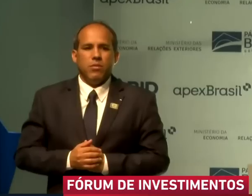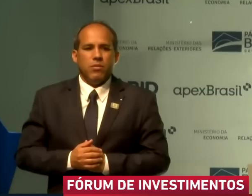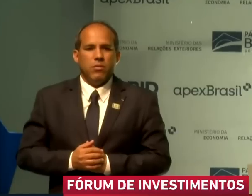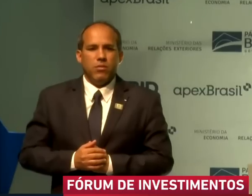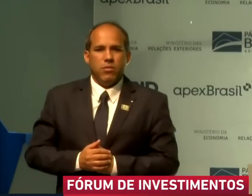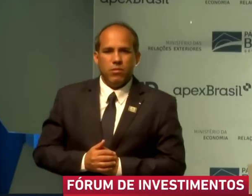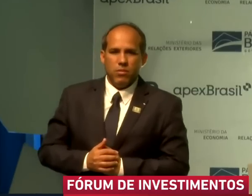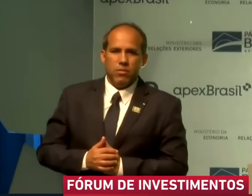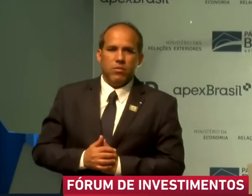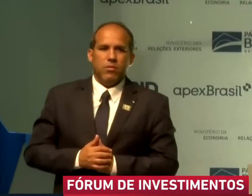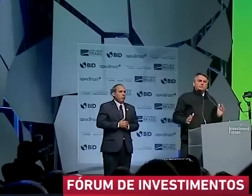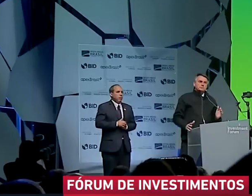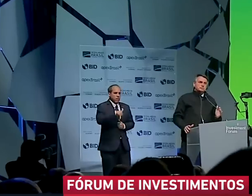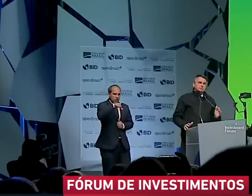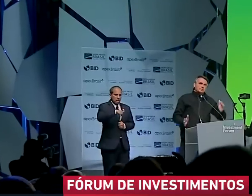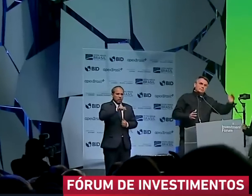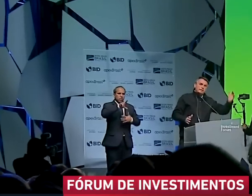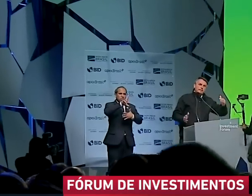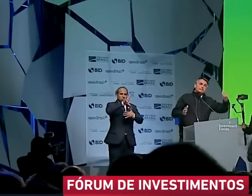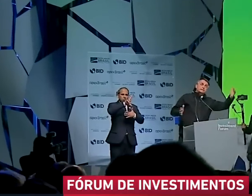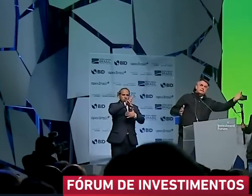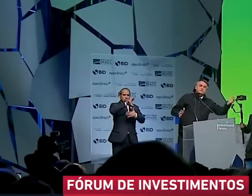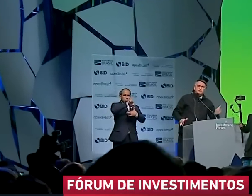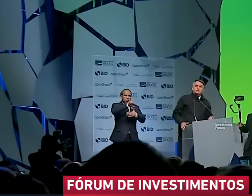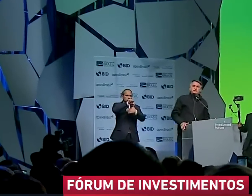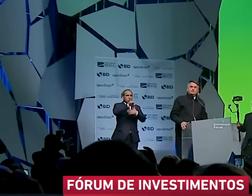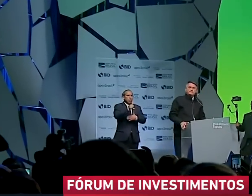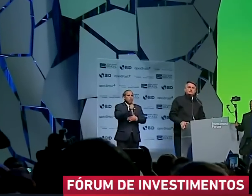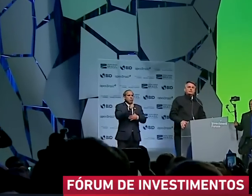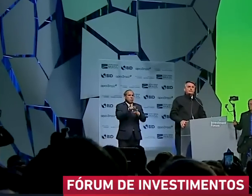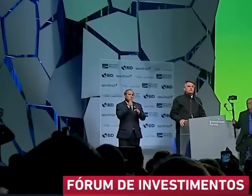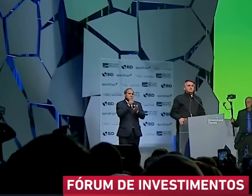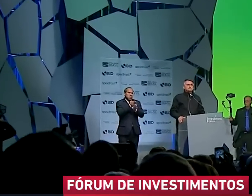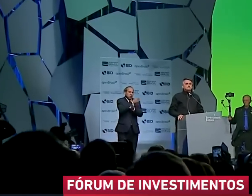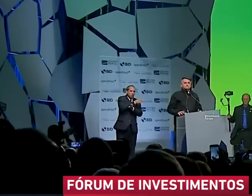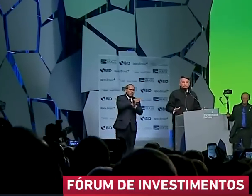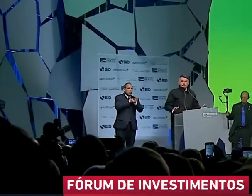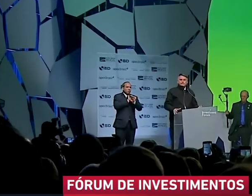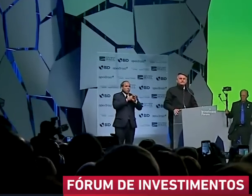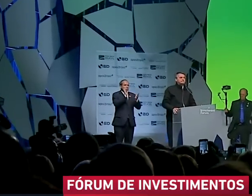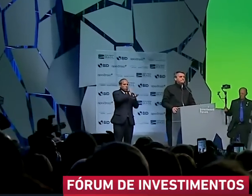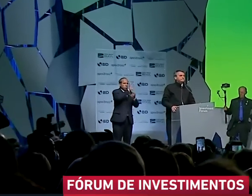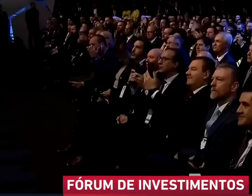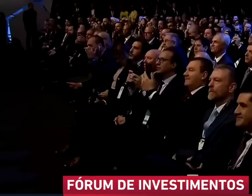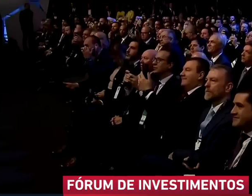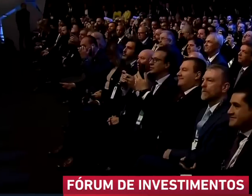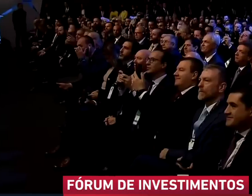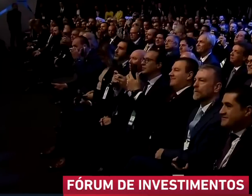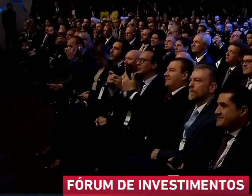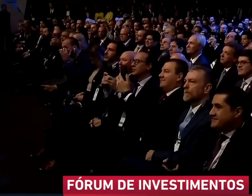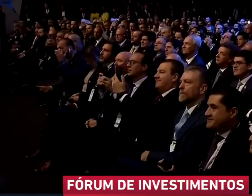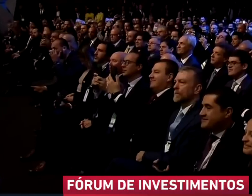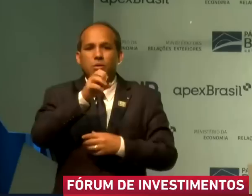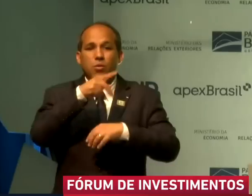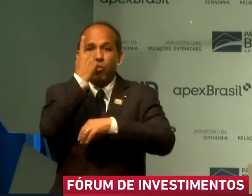Inclusive, Fachin e Alexandre de Moraes são membros do Tribunal Superior Eleitoral. A crítica ao atual presidente do TSE, o ministro